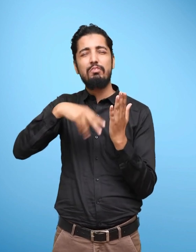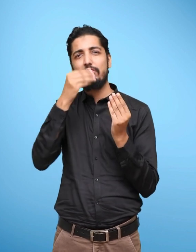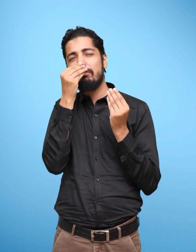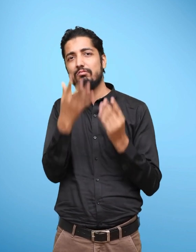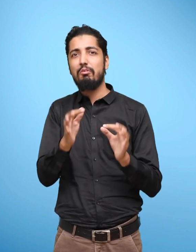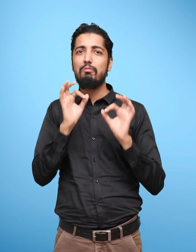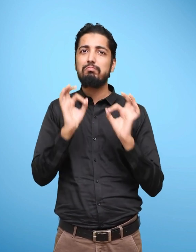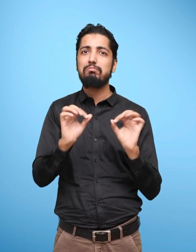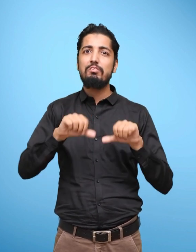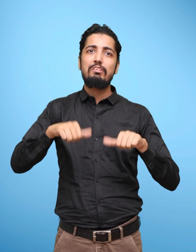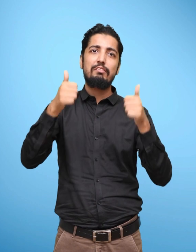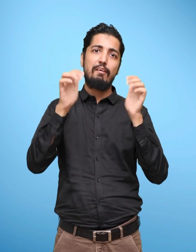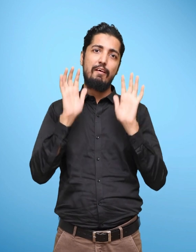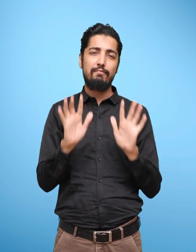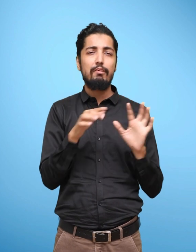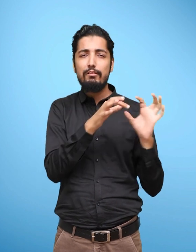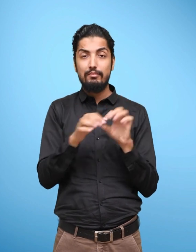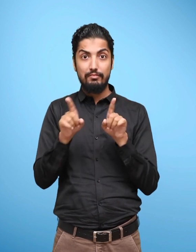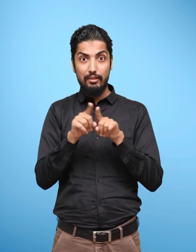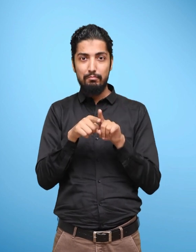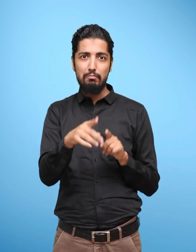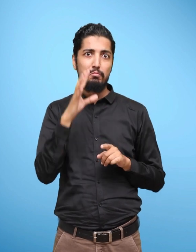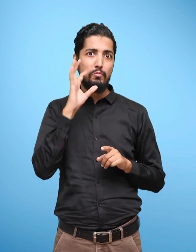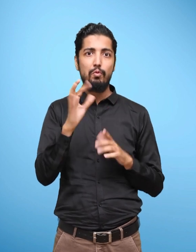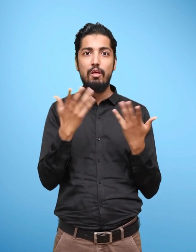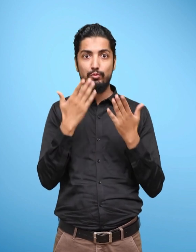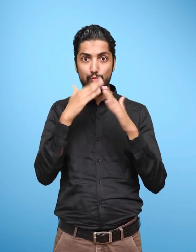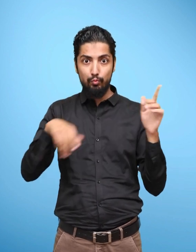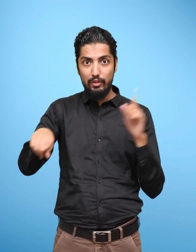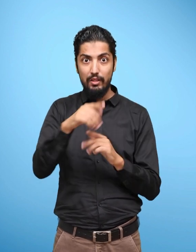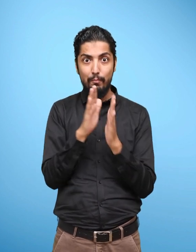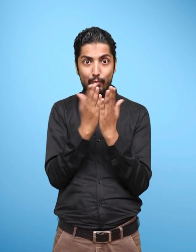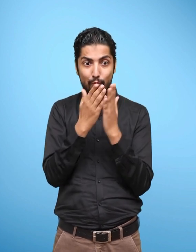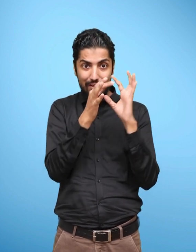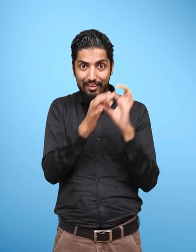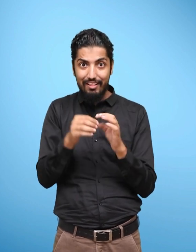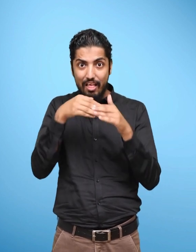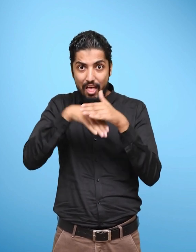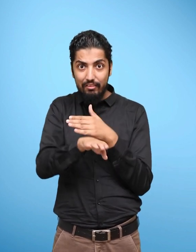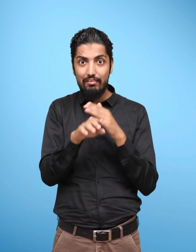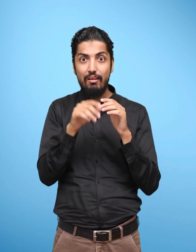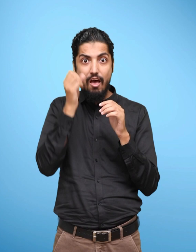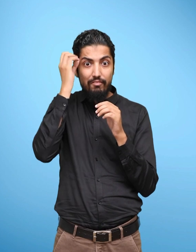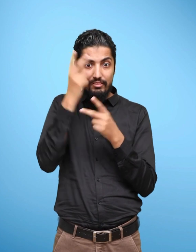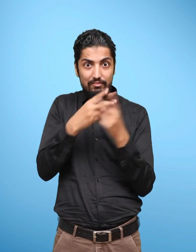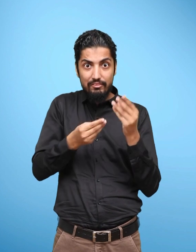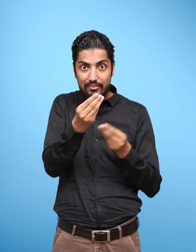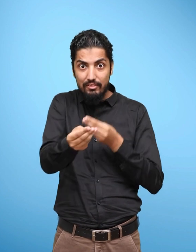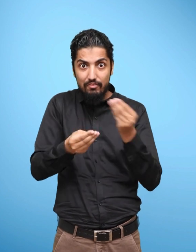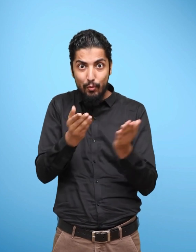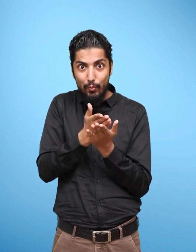it was important to find ways of developing this awareness through tasks given in the textbook.